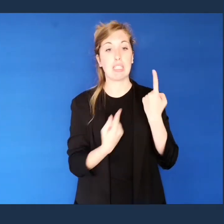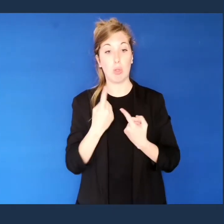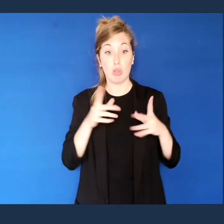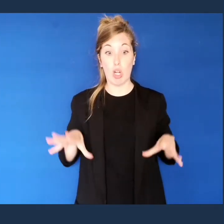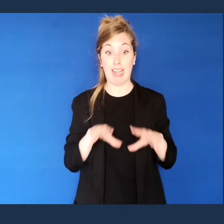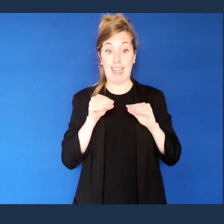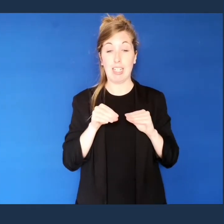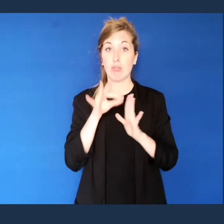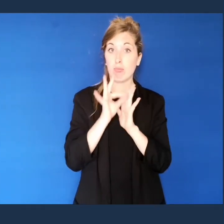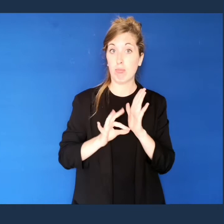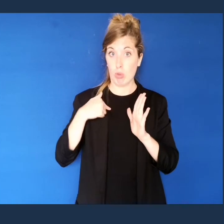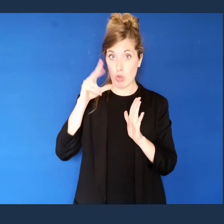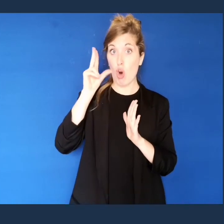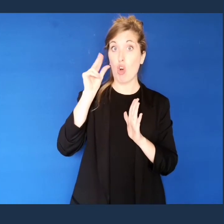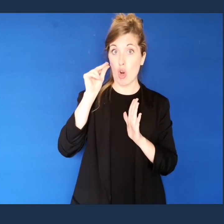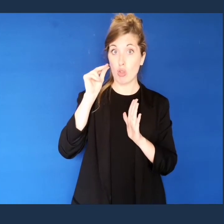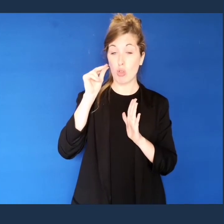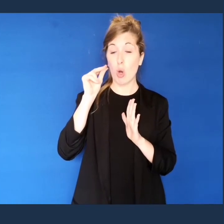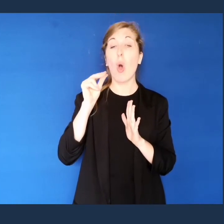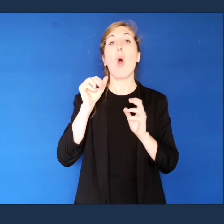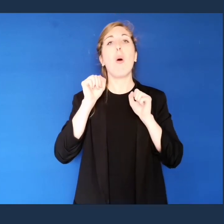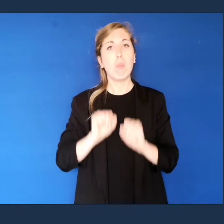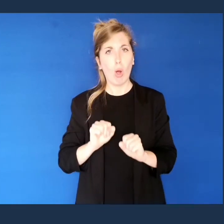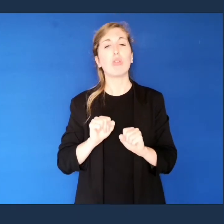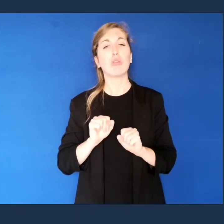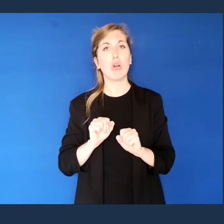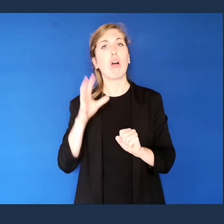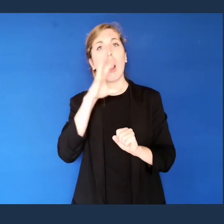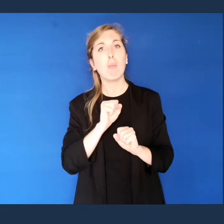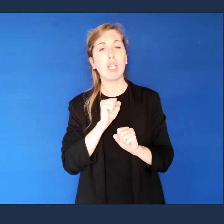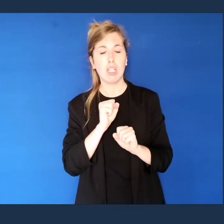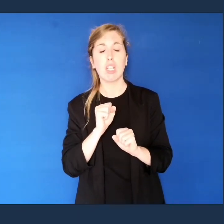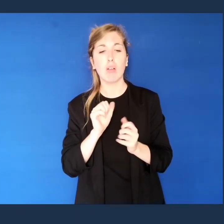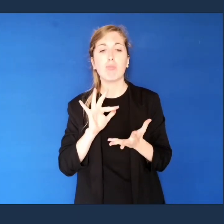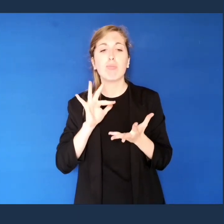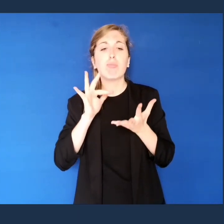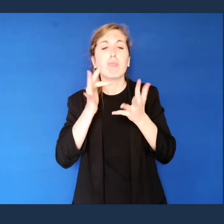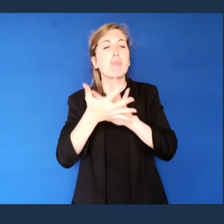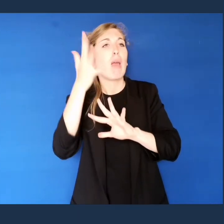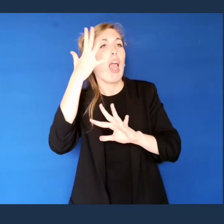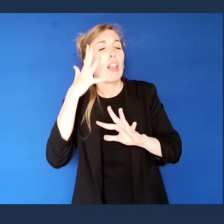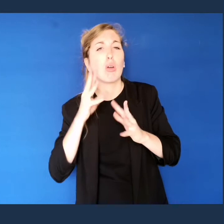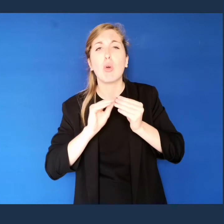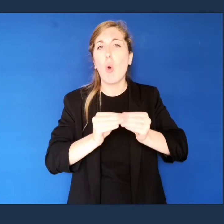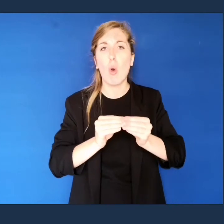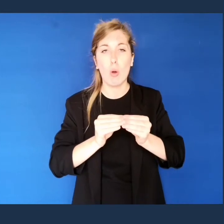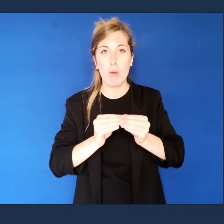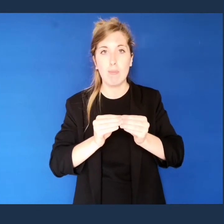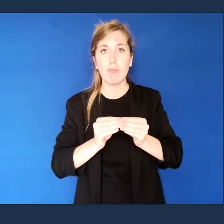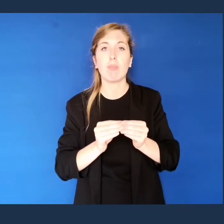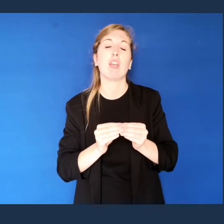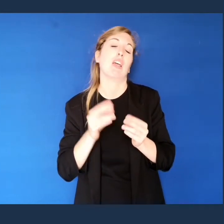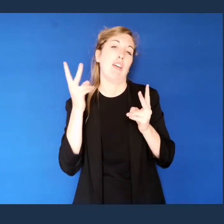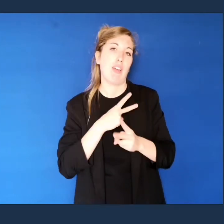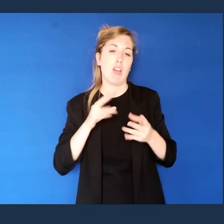condizioni iniziali si può calcolare esattamente come si evolverà il tempo atmosferico. I calcoli da fare erano però